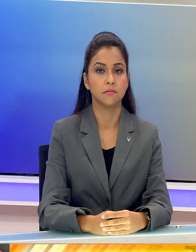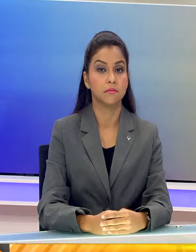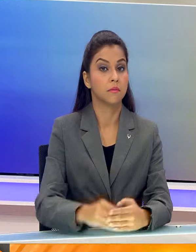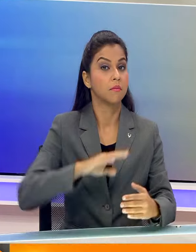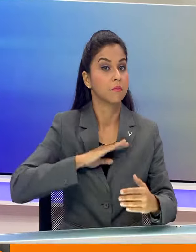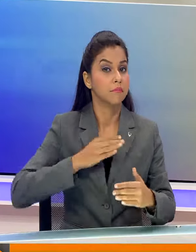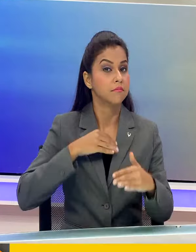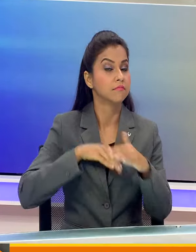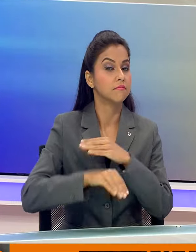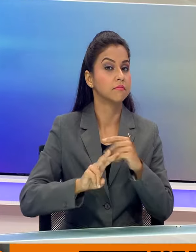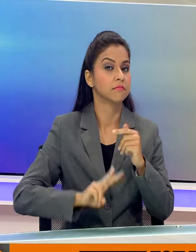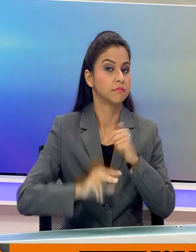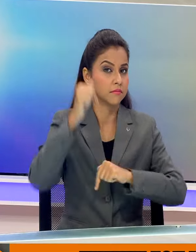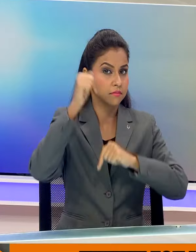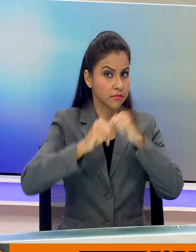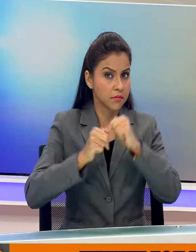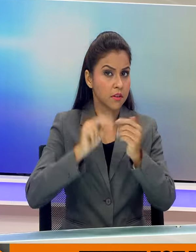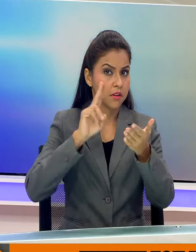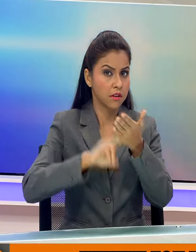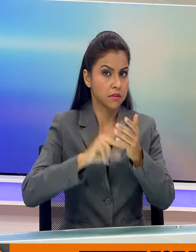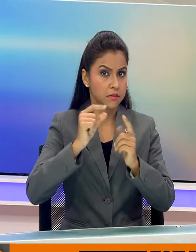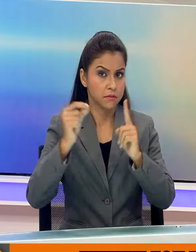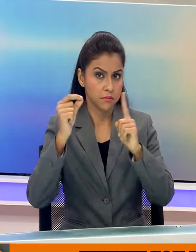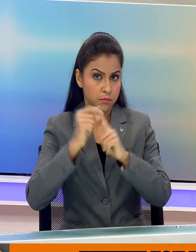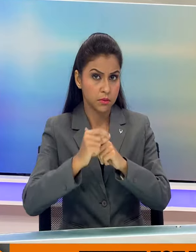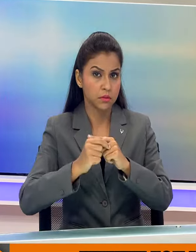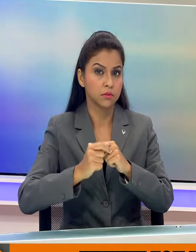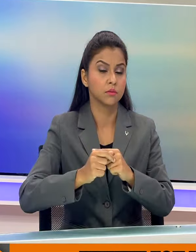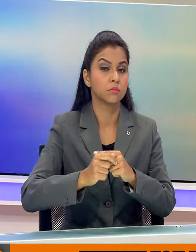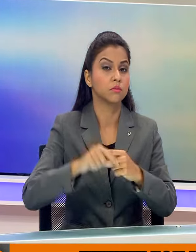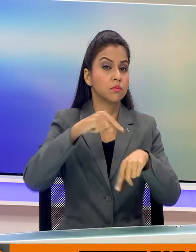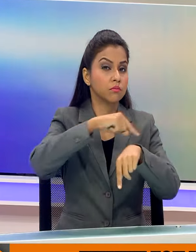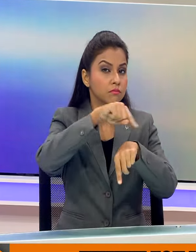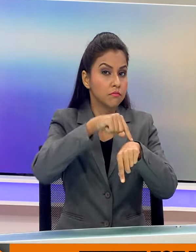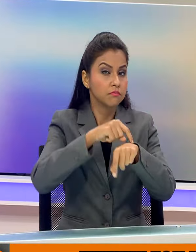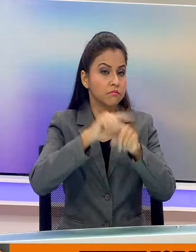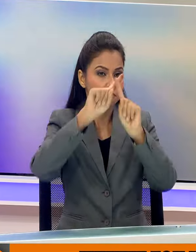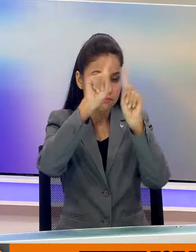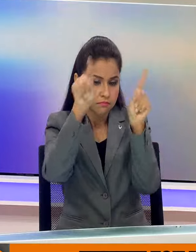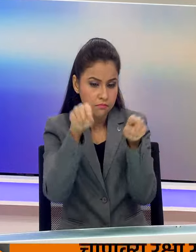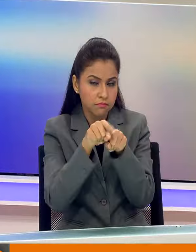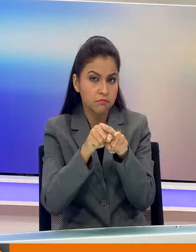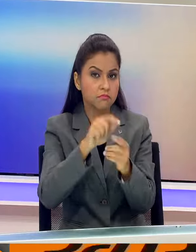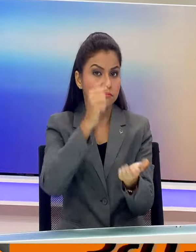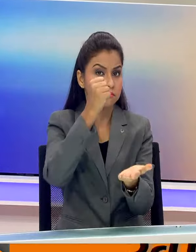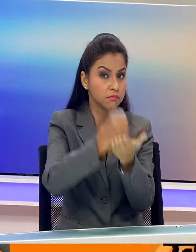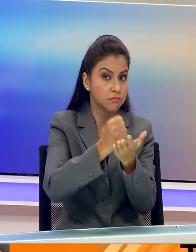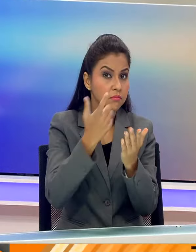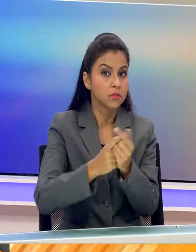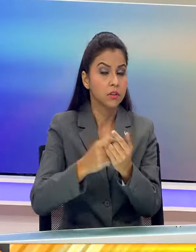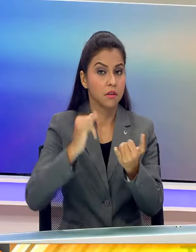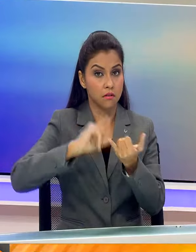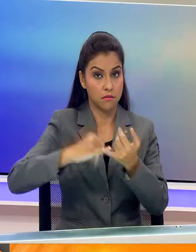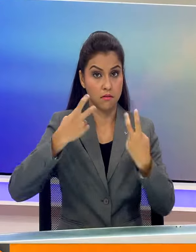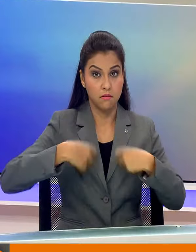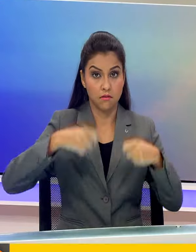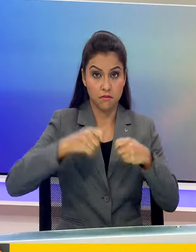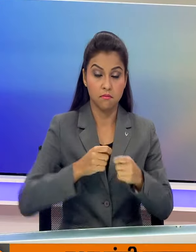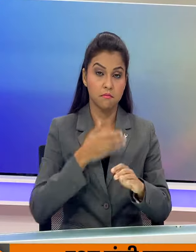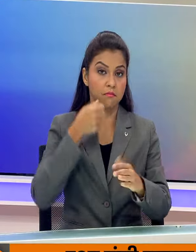महाराश्ट्र विधान सभा चुनाव में एनसीपी के चुनाव जिन घड़ी का मामला एक बार फिर सुप्रेम कोर्ट में पहुँच गया है